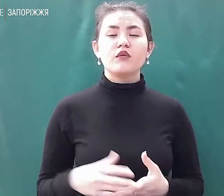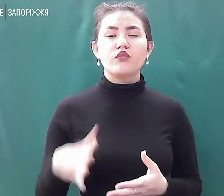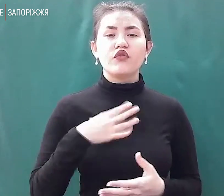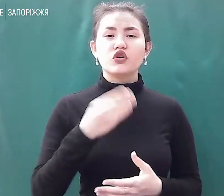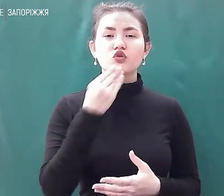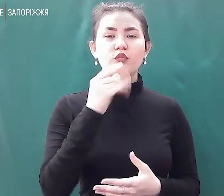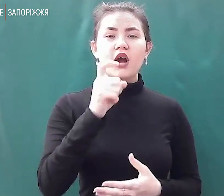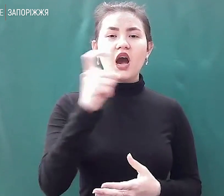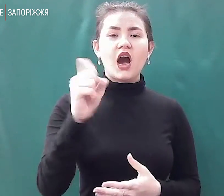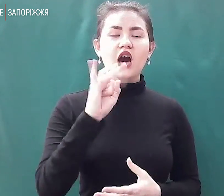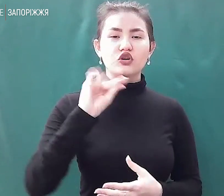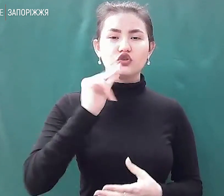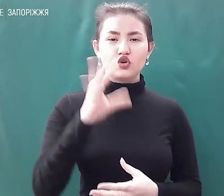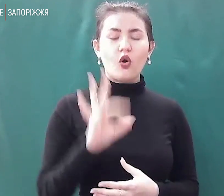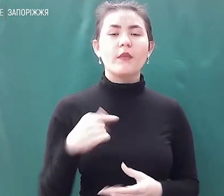ми приготували 150 вітрів.